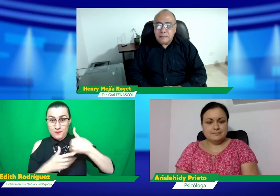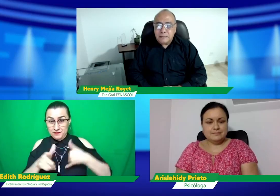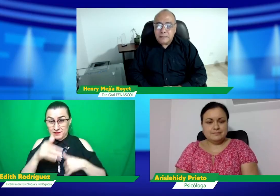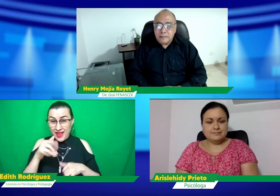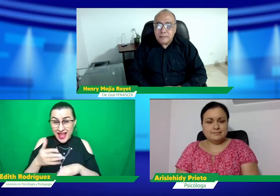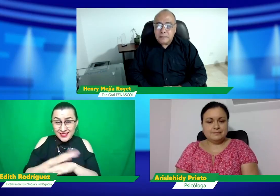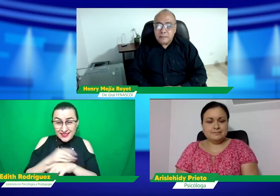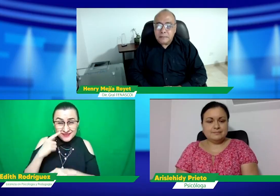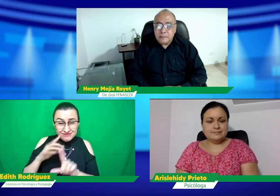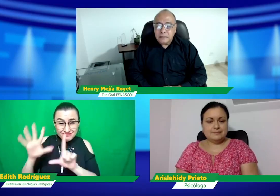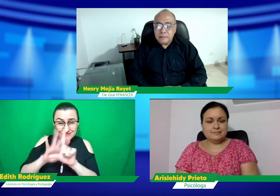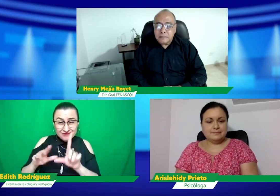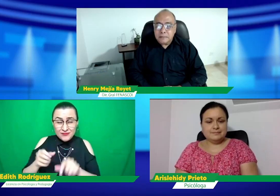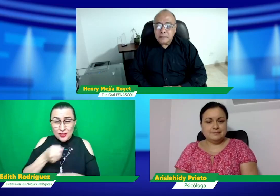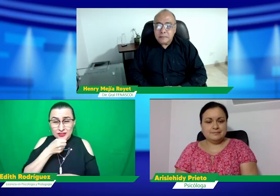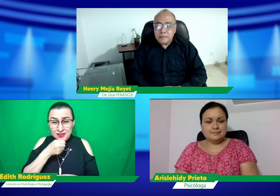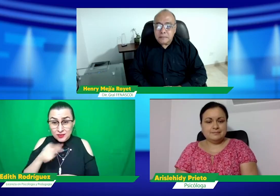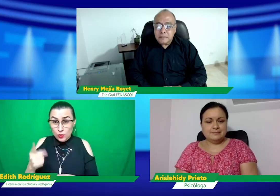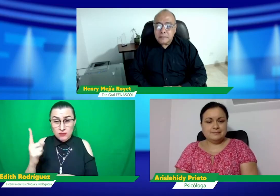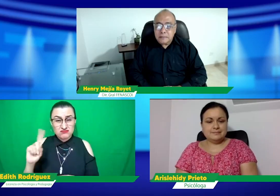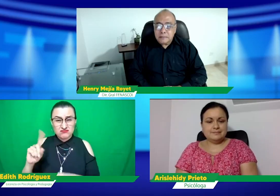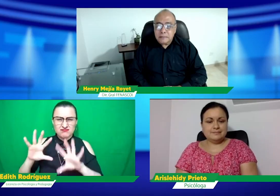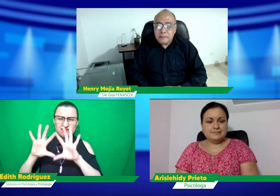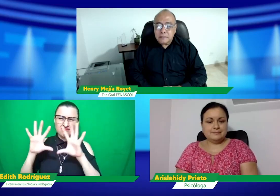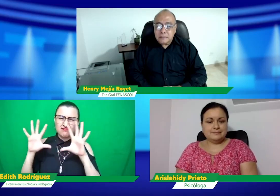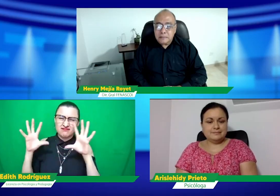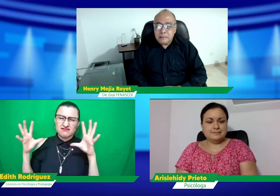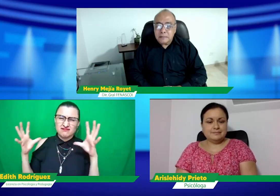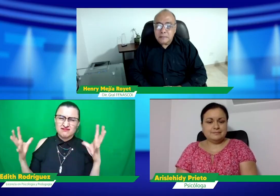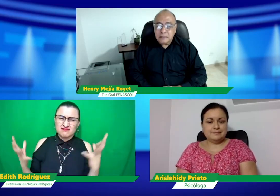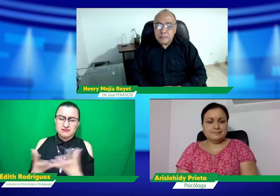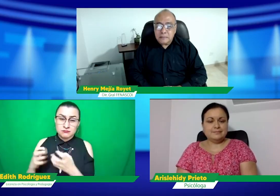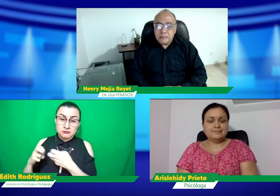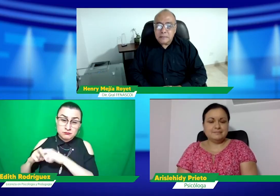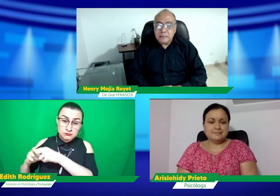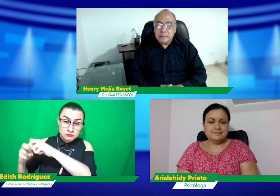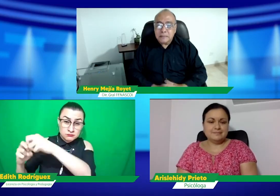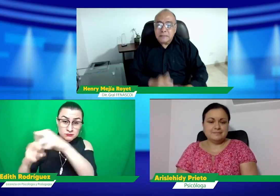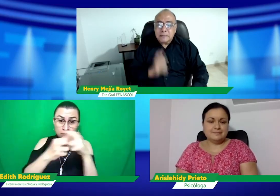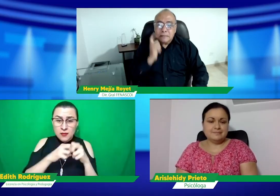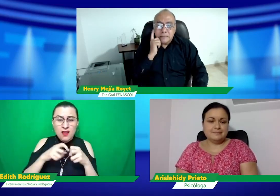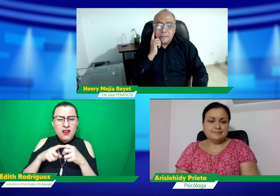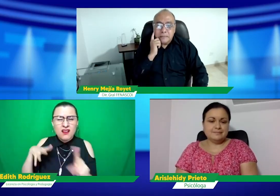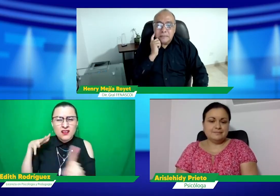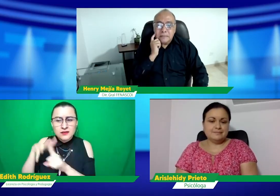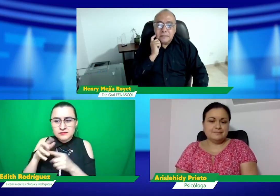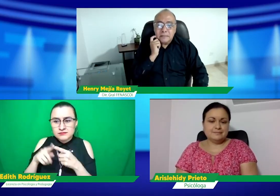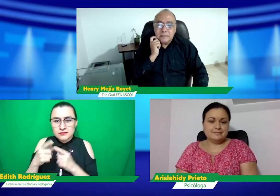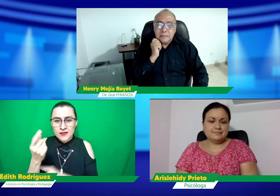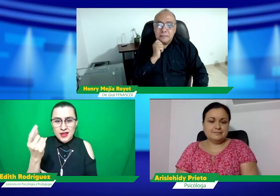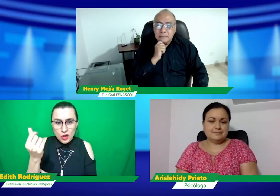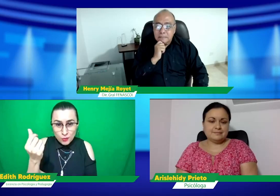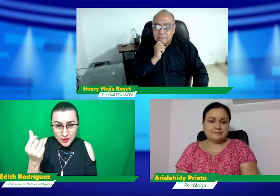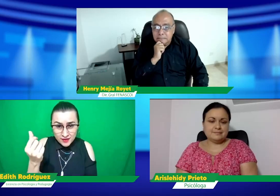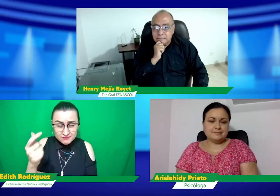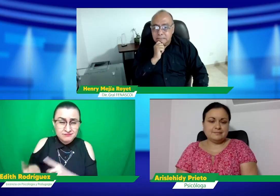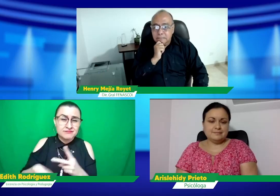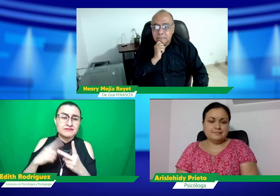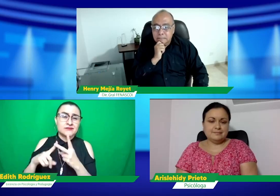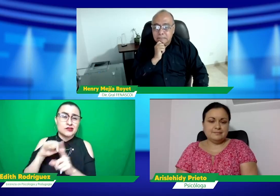Obviamente nosotros que vivimos aquí en Colombia, vemos diferentes noticias y no solamente este video que acabamos de ver, sino son muchos problemas que